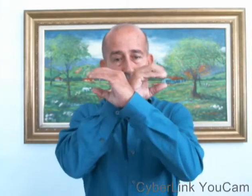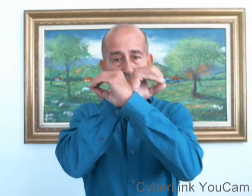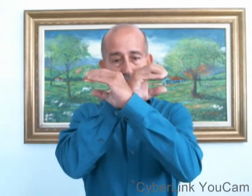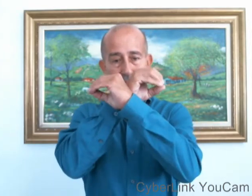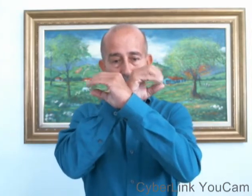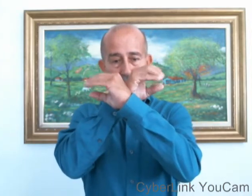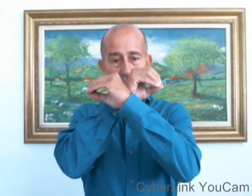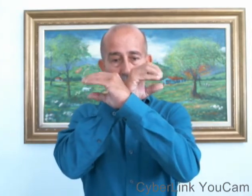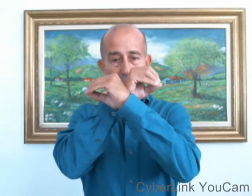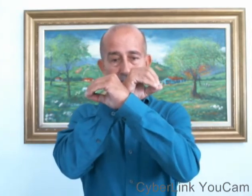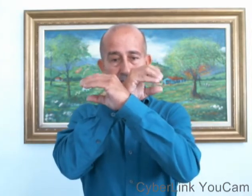Cangrejo o huey.